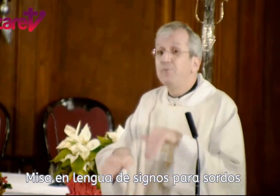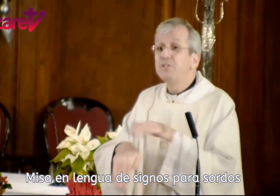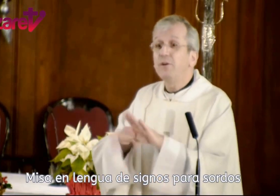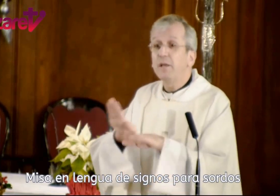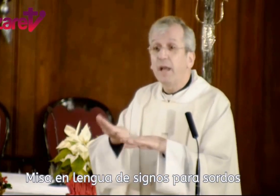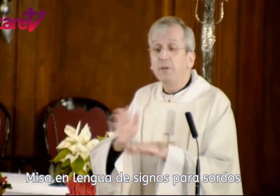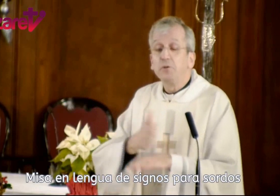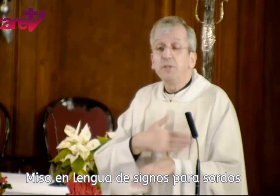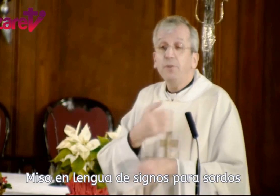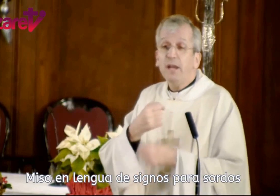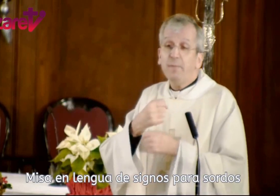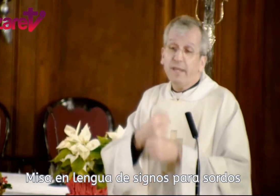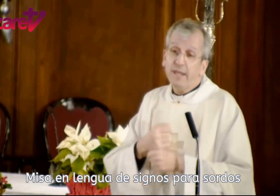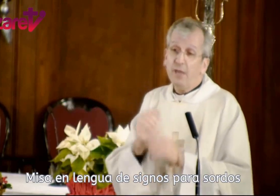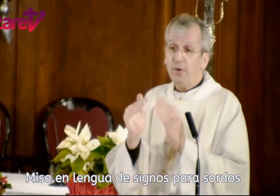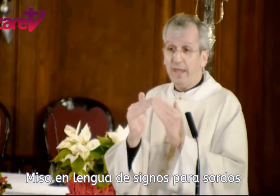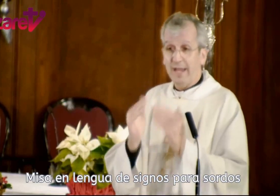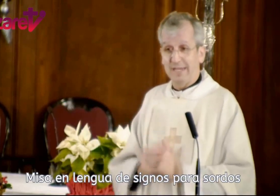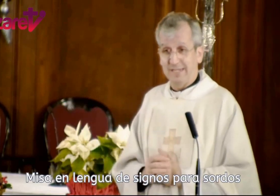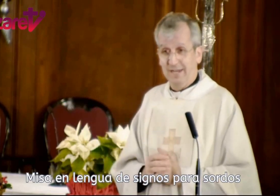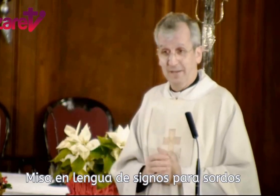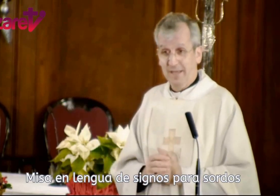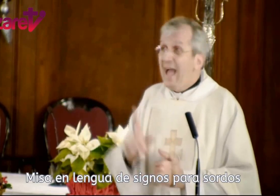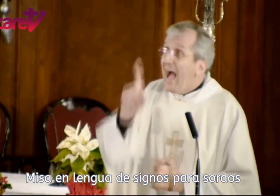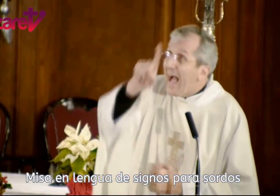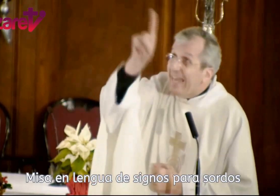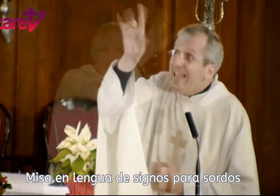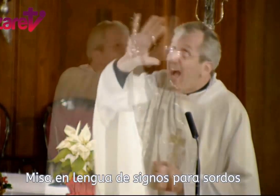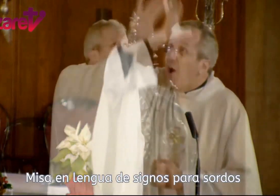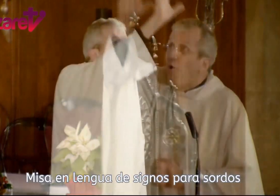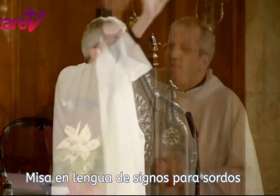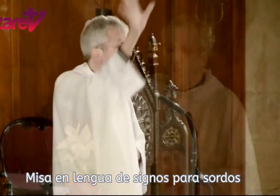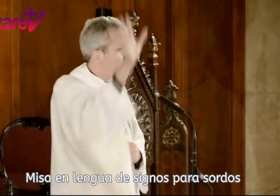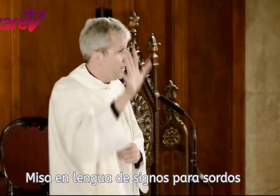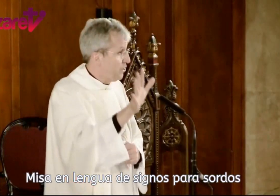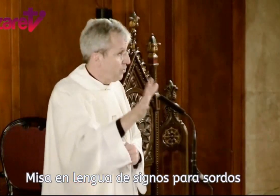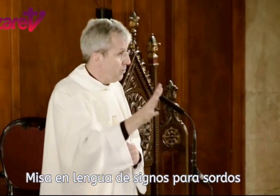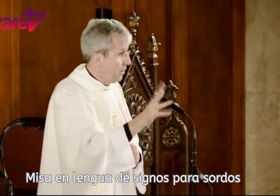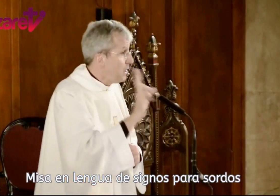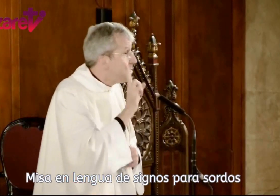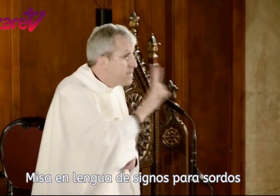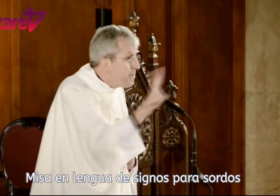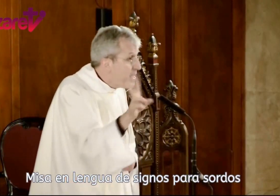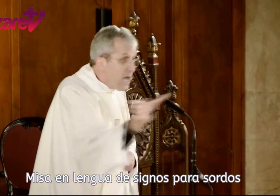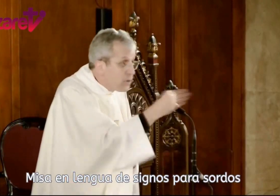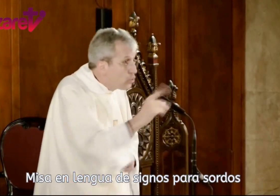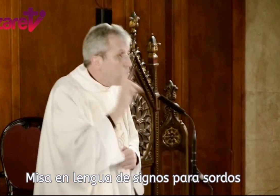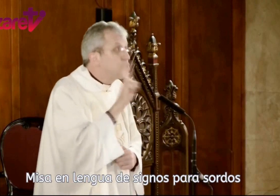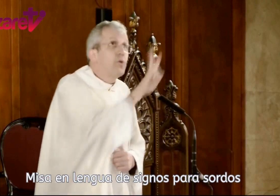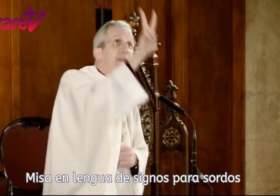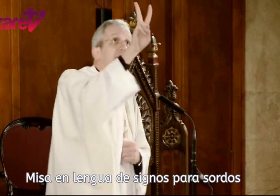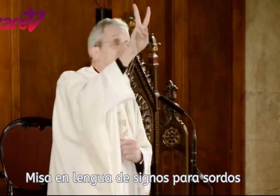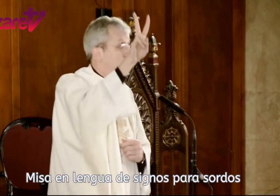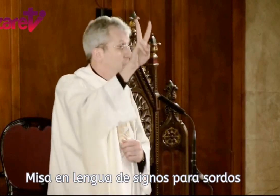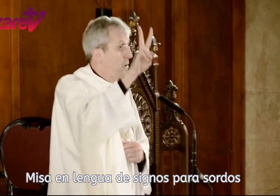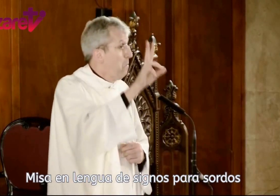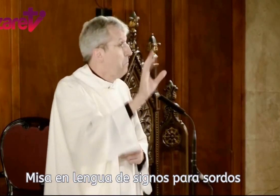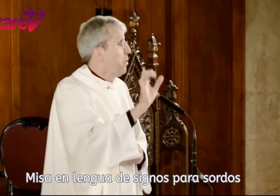pusieron en camino, se podían haber quedado en casa, aquella configuración se veía, todos lo veían, pero